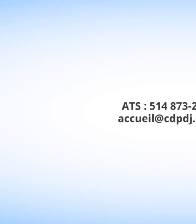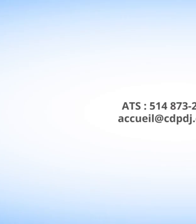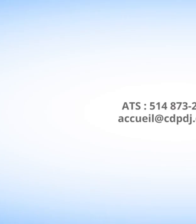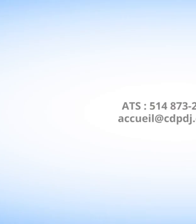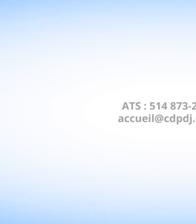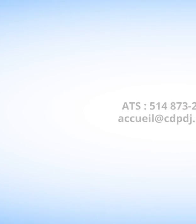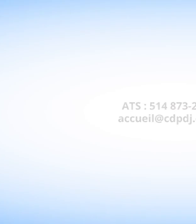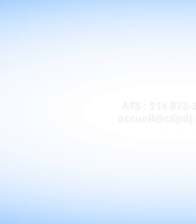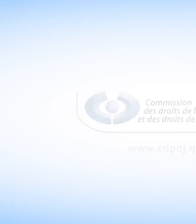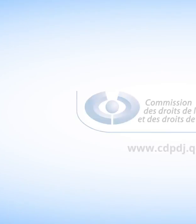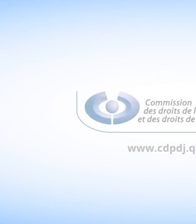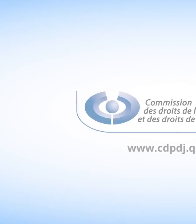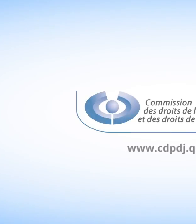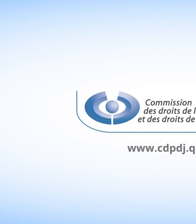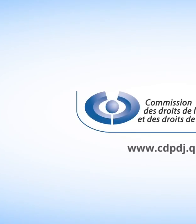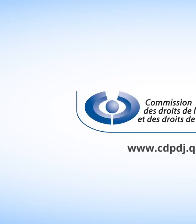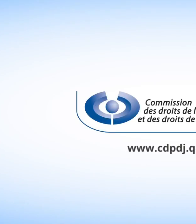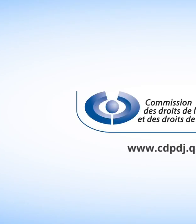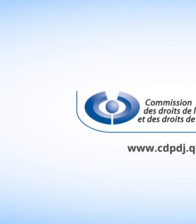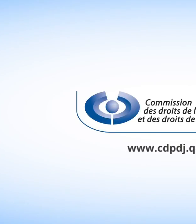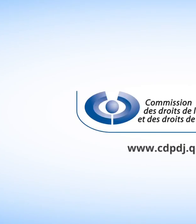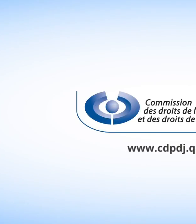.qc.ca Sous-titrage Société Radio